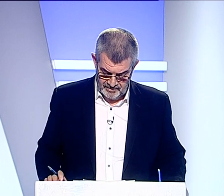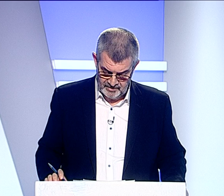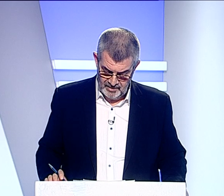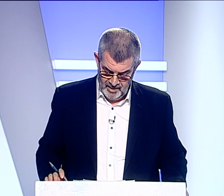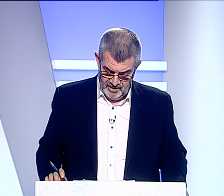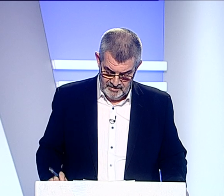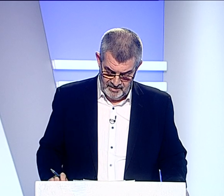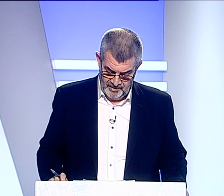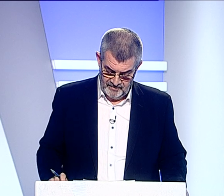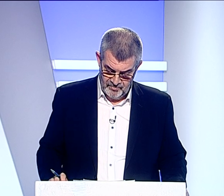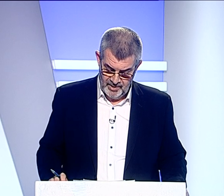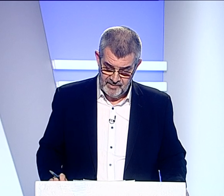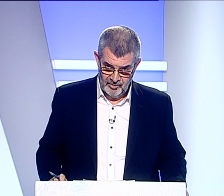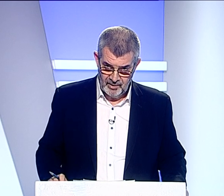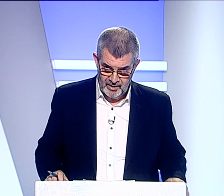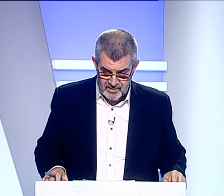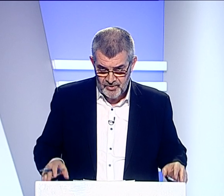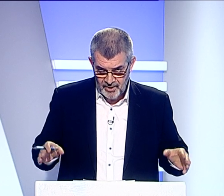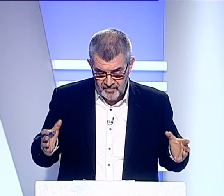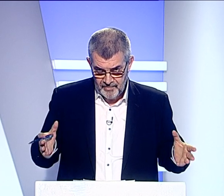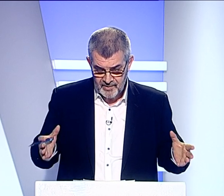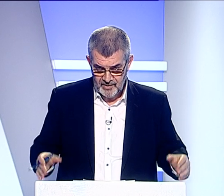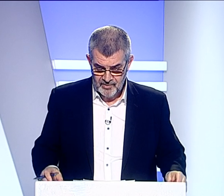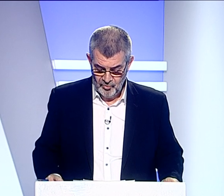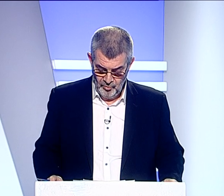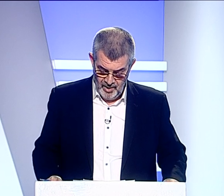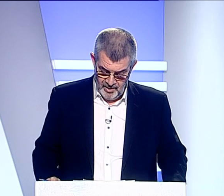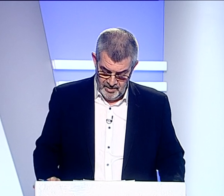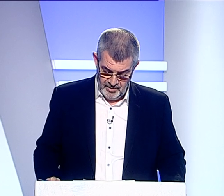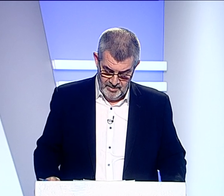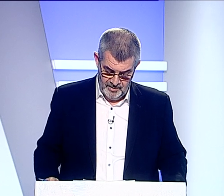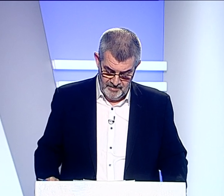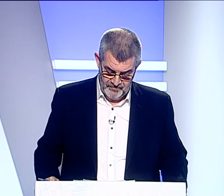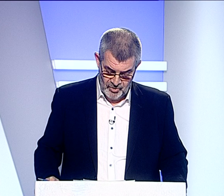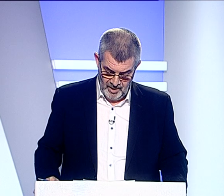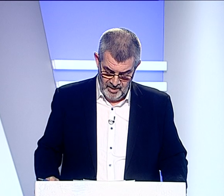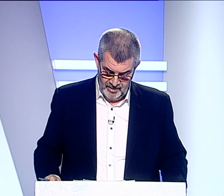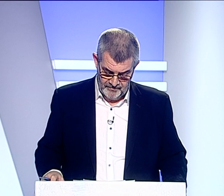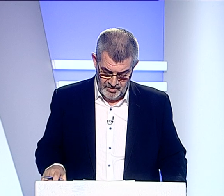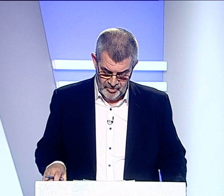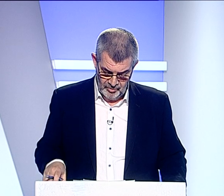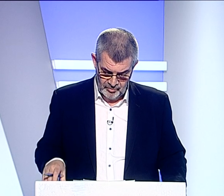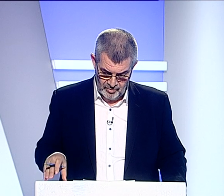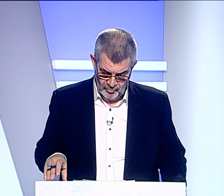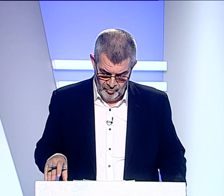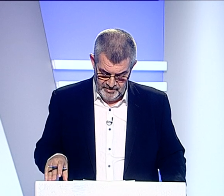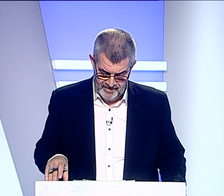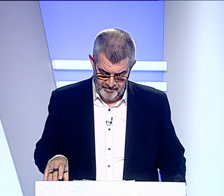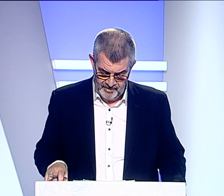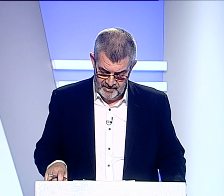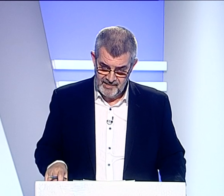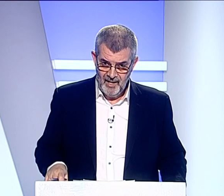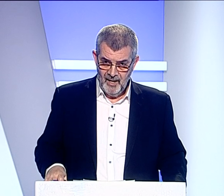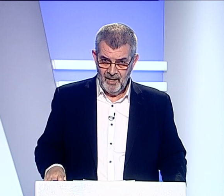implicat În drama Refugiaților În special Bineînțeles Cu Cea A Celor Cu